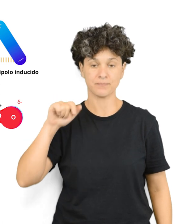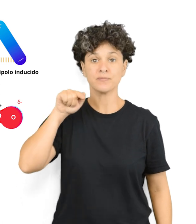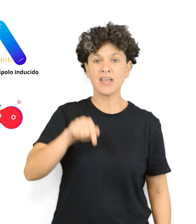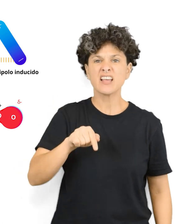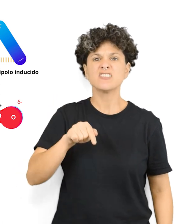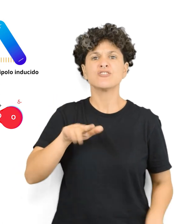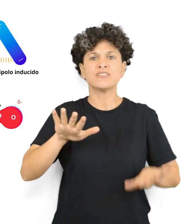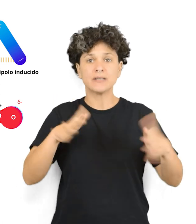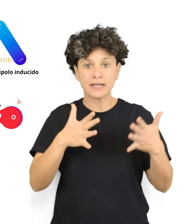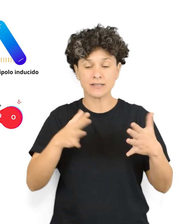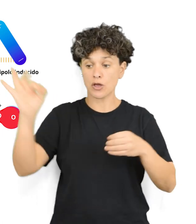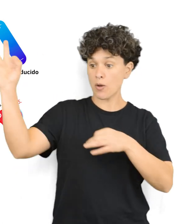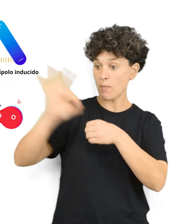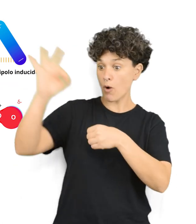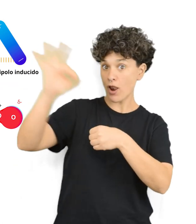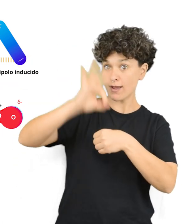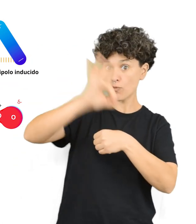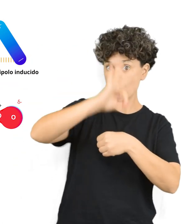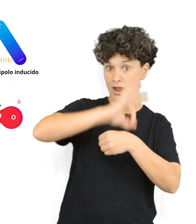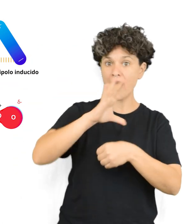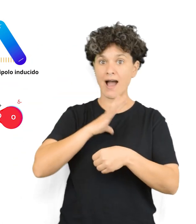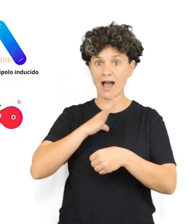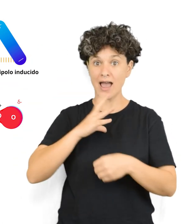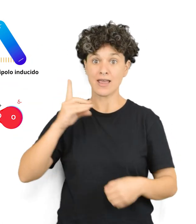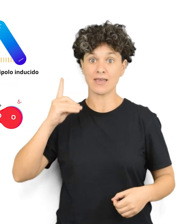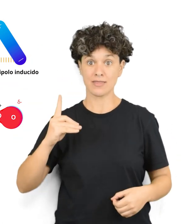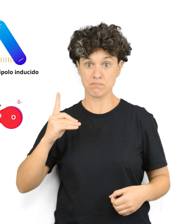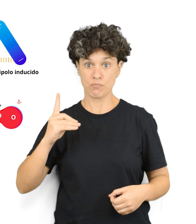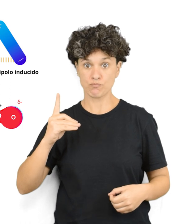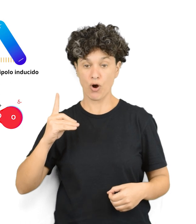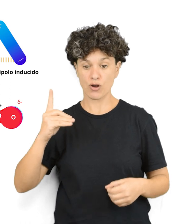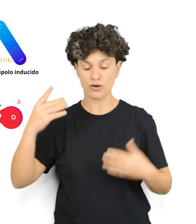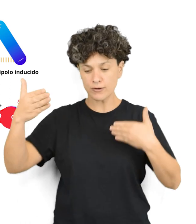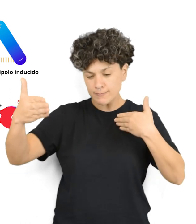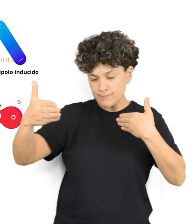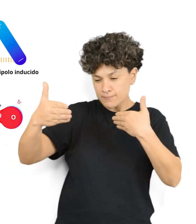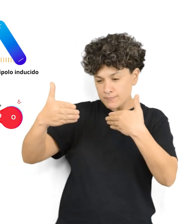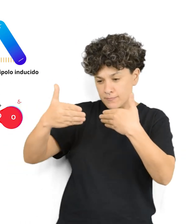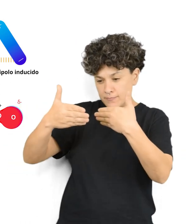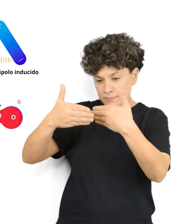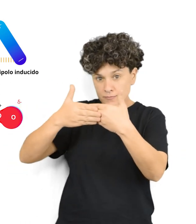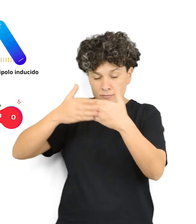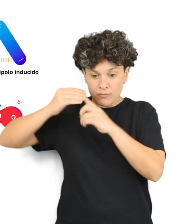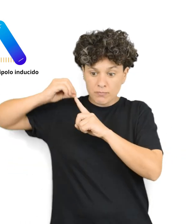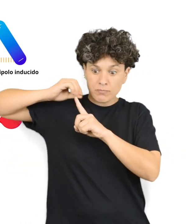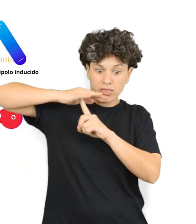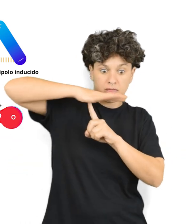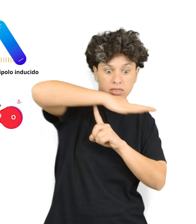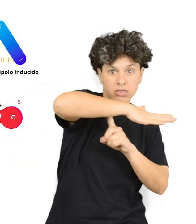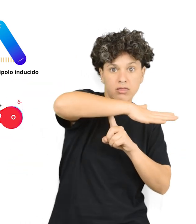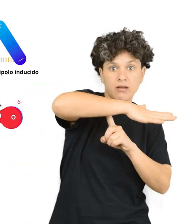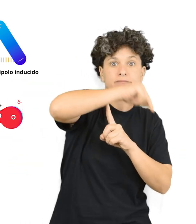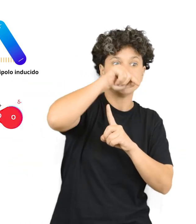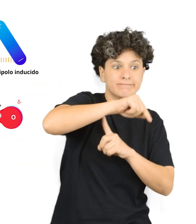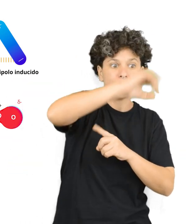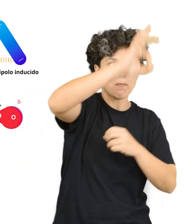La interacción dipolo-dipolo inducido se establece cuando una molécula polar, dipolo, se aproxima a otra